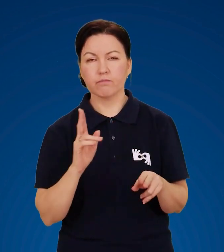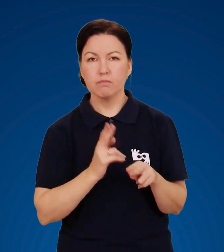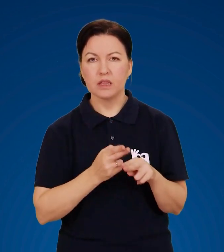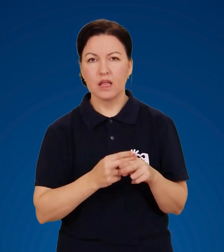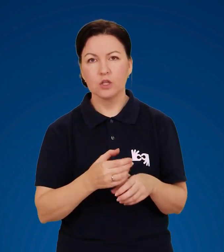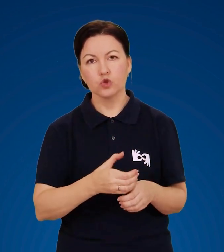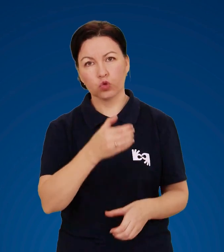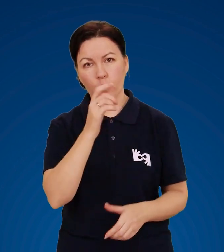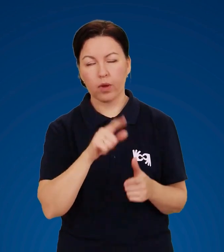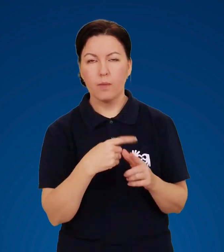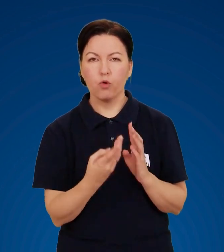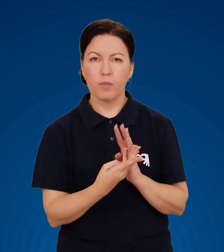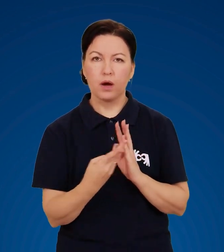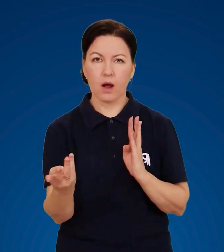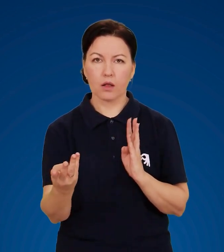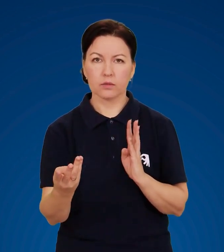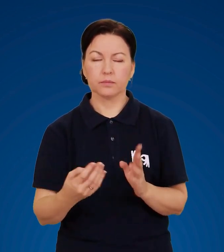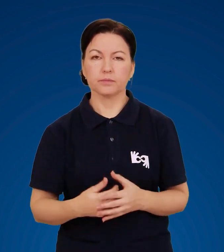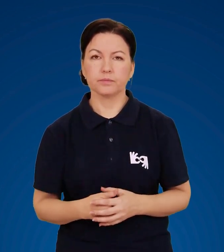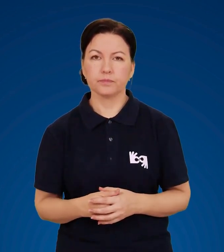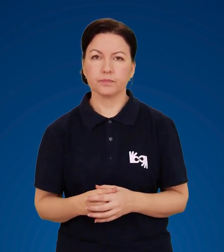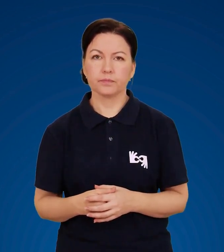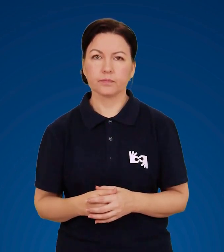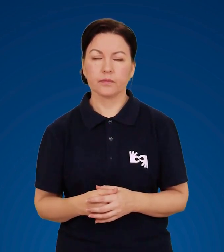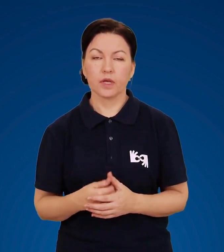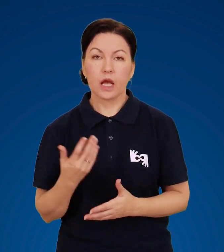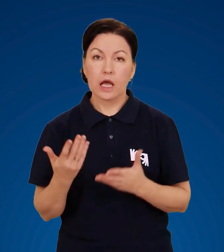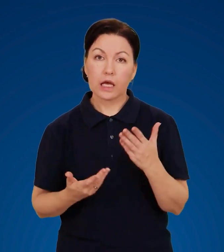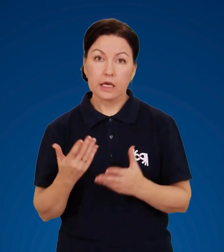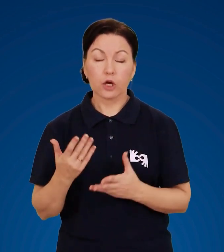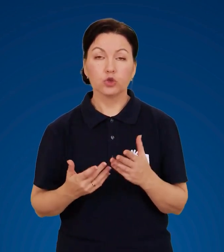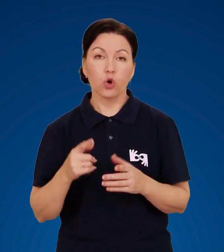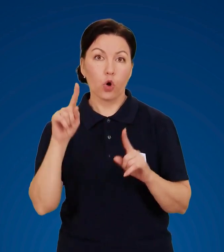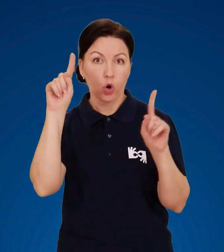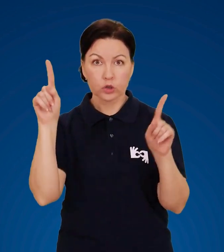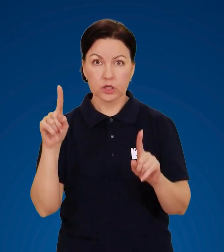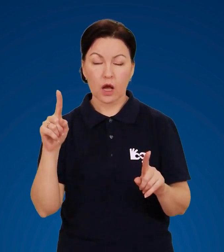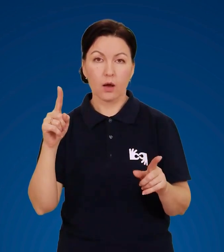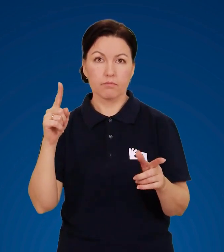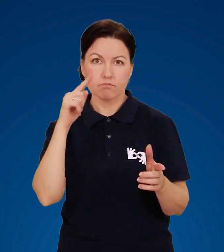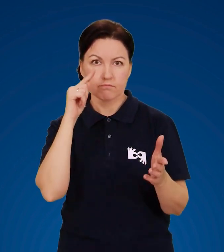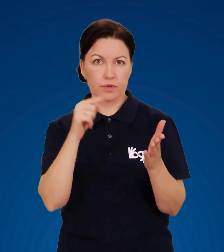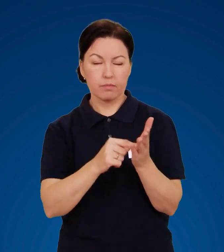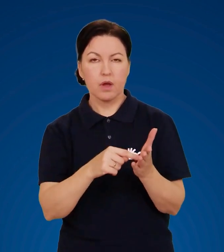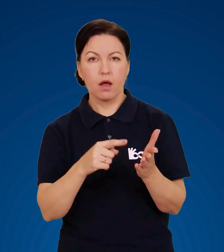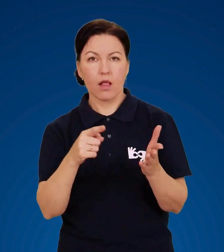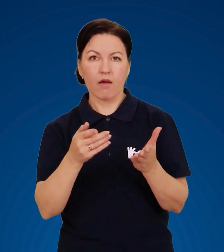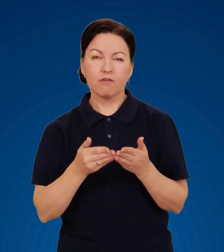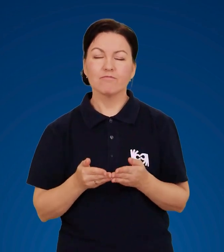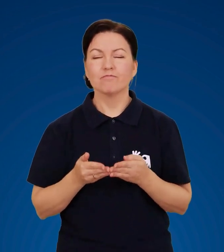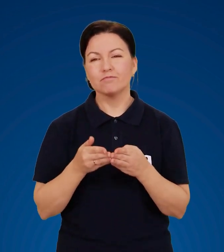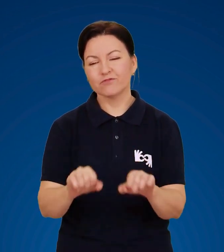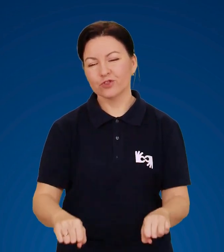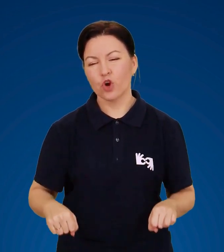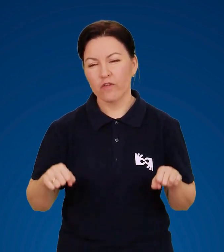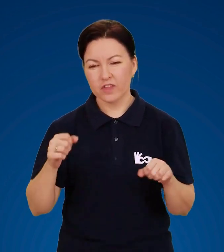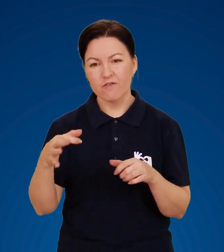торкатися металевого стовпа чи паркану. Якщо гроза застала вас у човні на